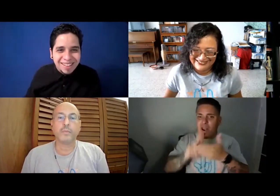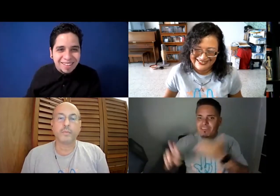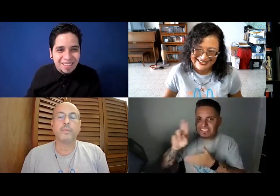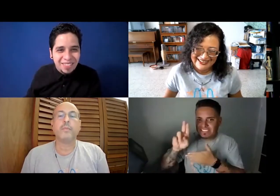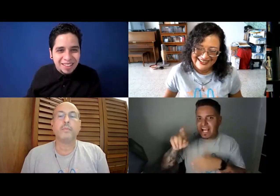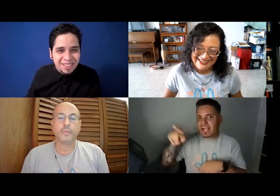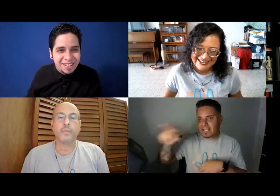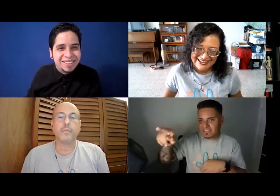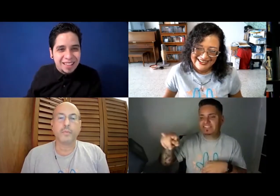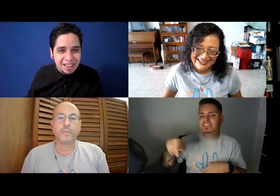Cuando entro a la universidad,